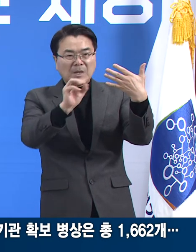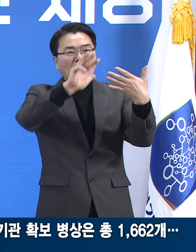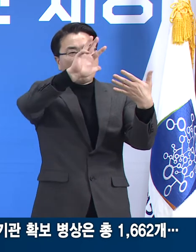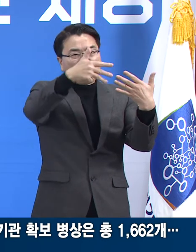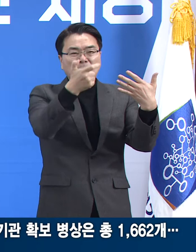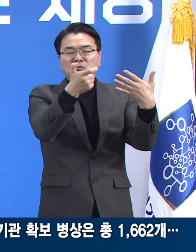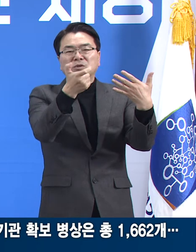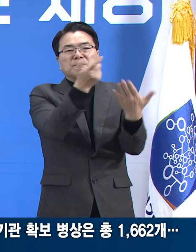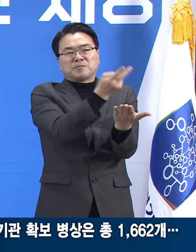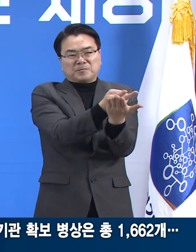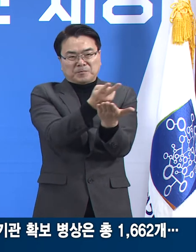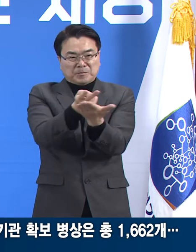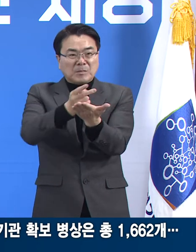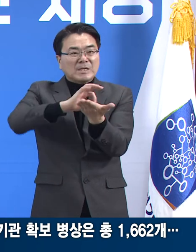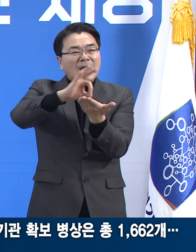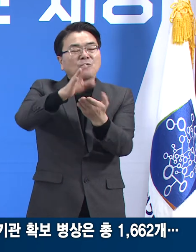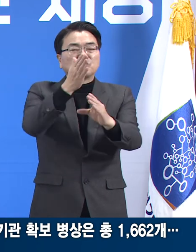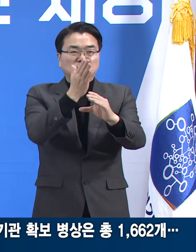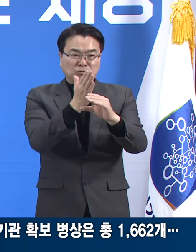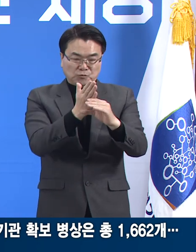병상을 사용하고 있습니다.